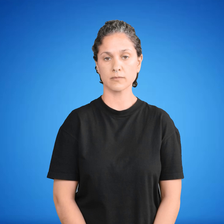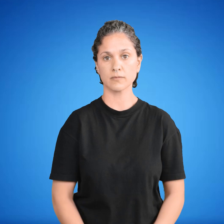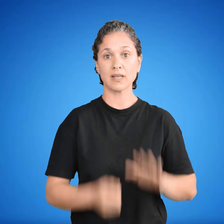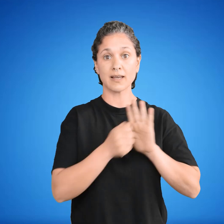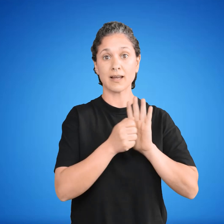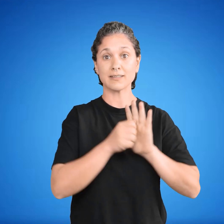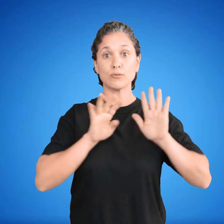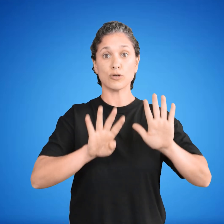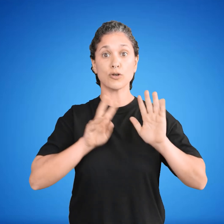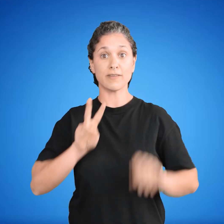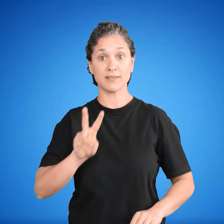Artículo 92.